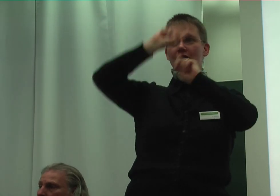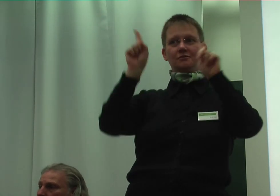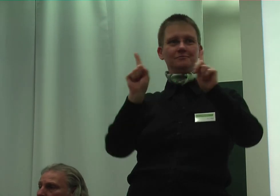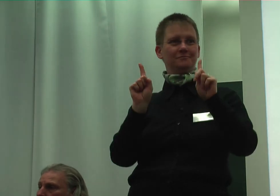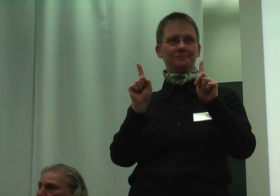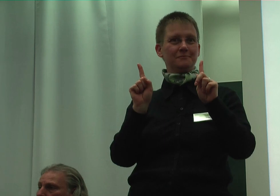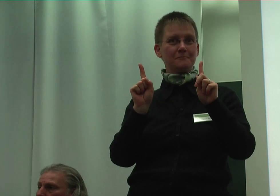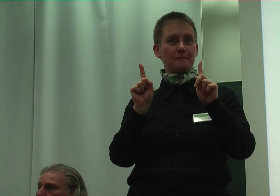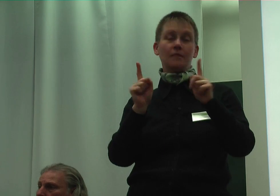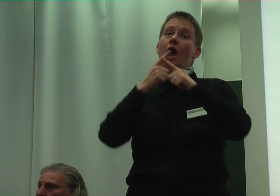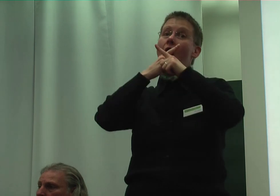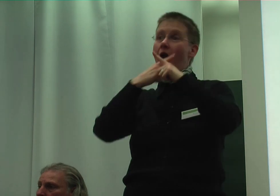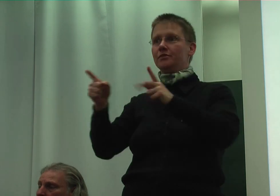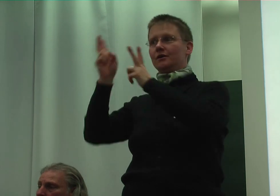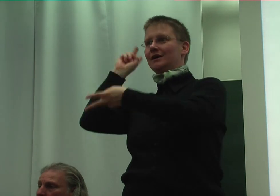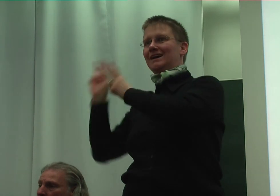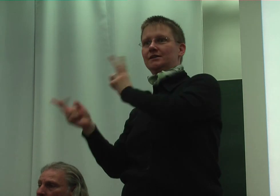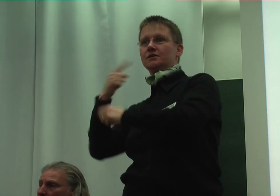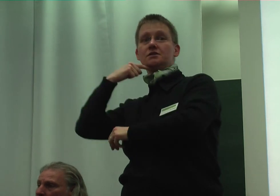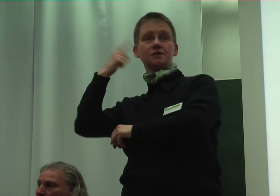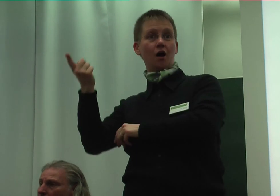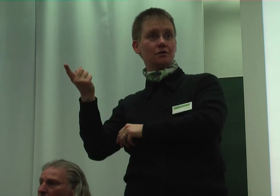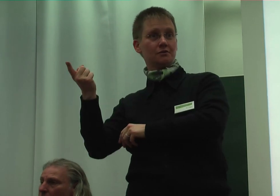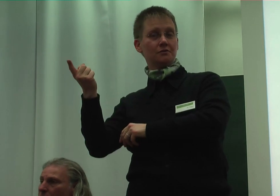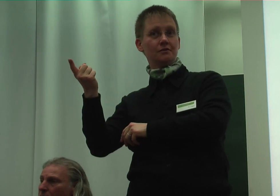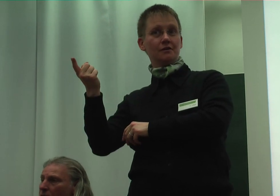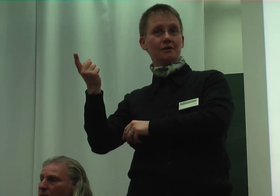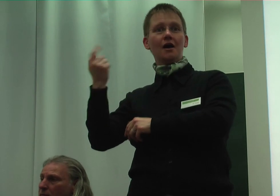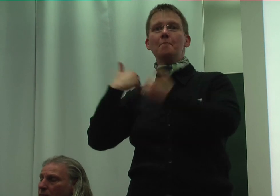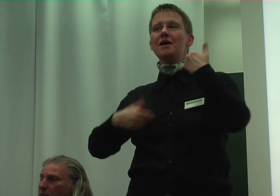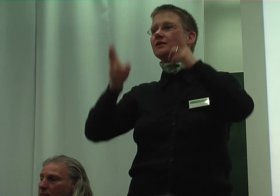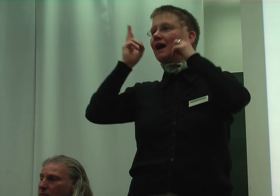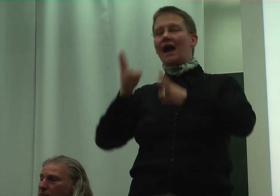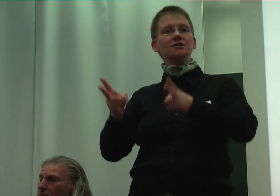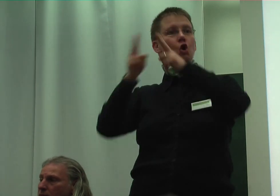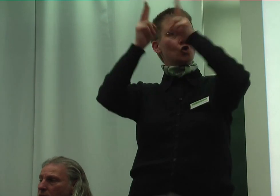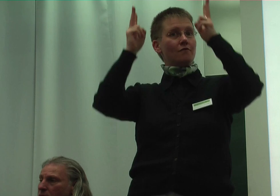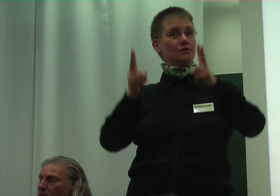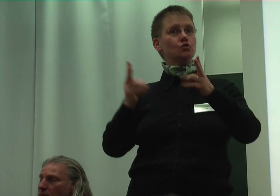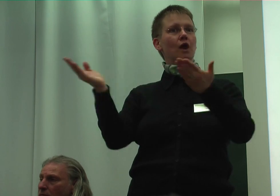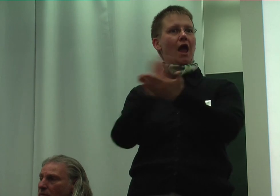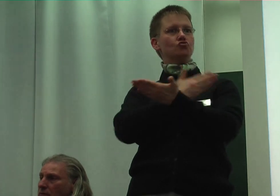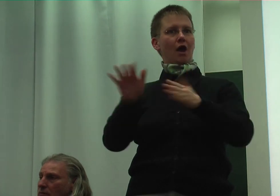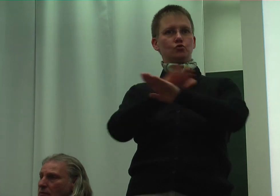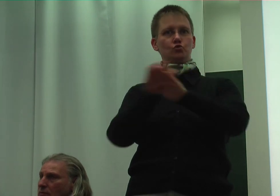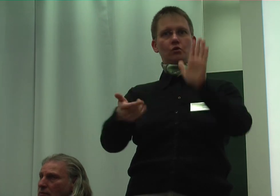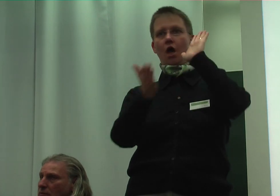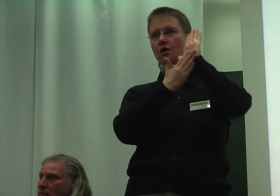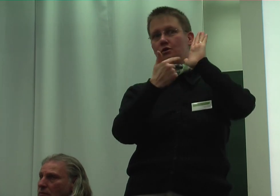Andere Richter gehen die UN-Behindernrechtskonvention als Entscheidungsgrundlage an. In einem